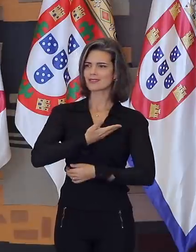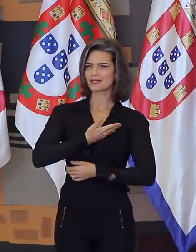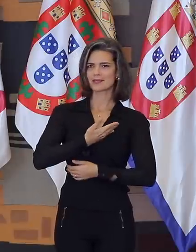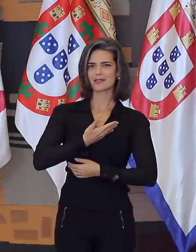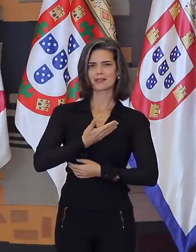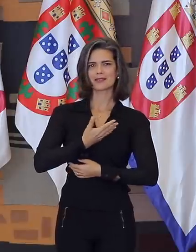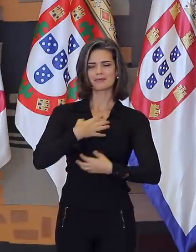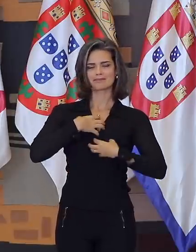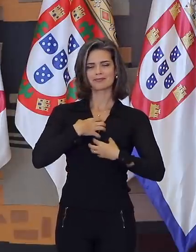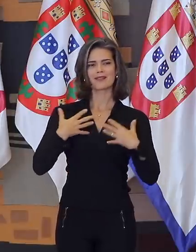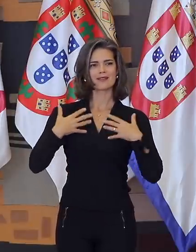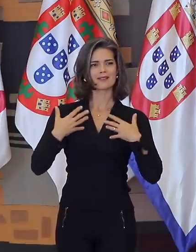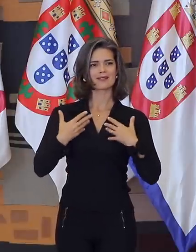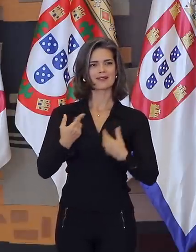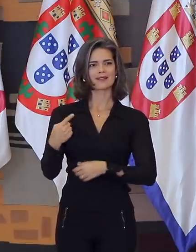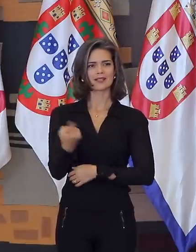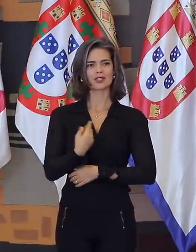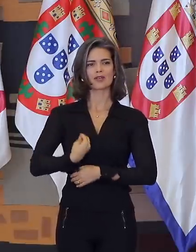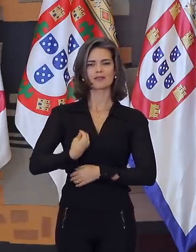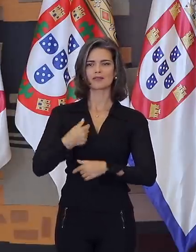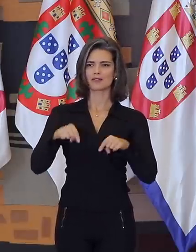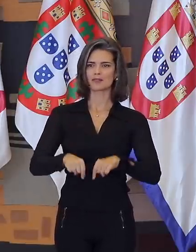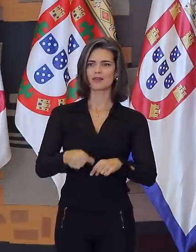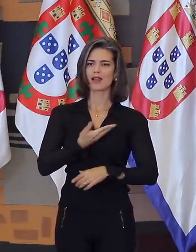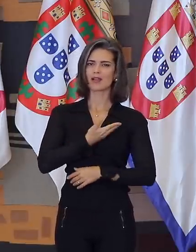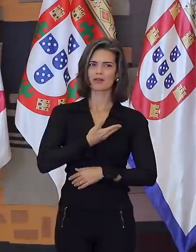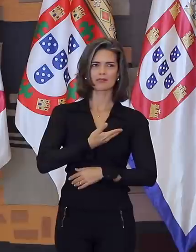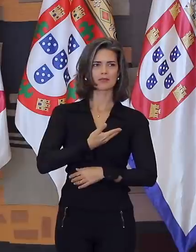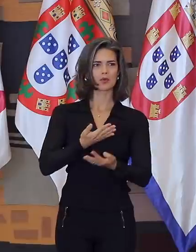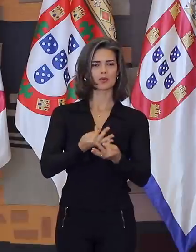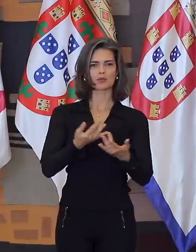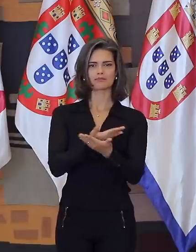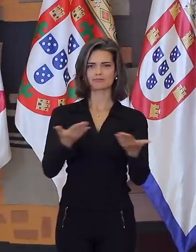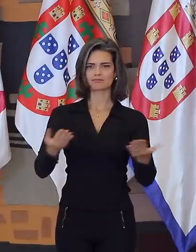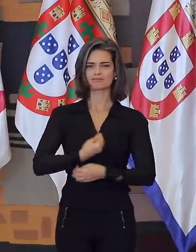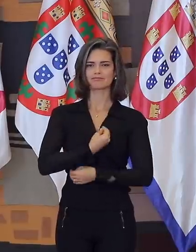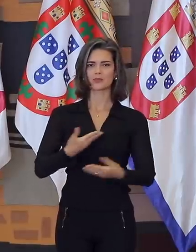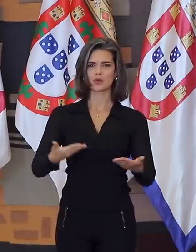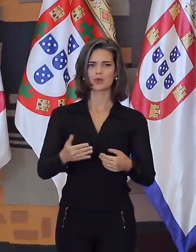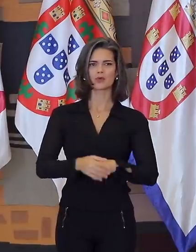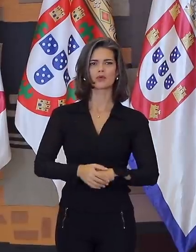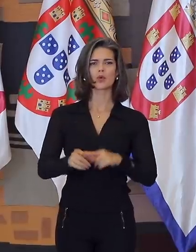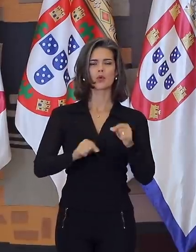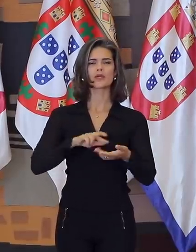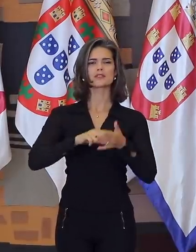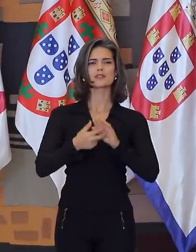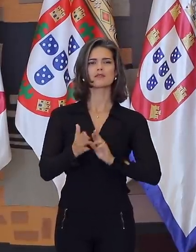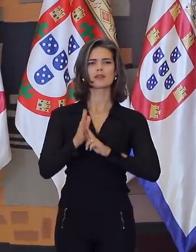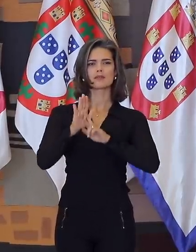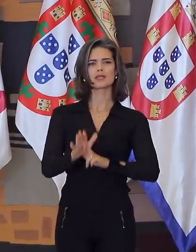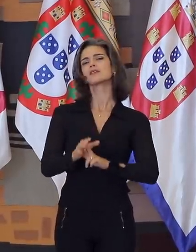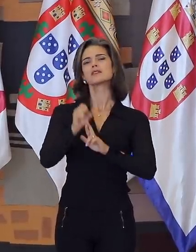que nos honram com suas presenças. Caros colegas. Senhoras e senhores. O que é ser um diplomata?